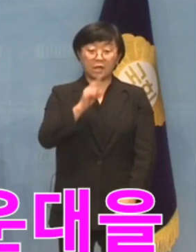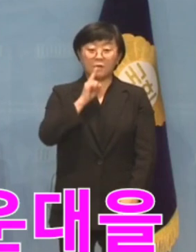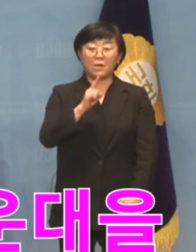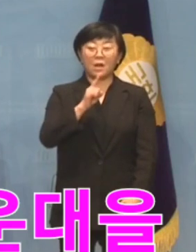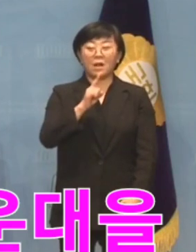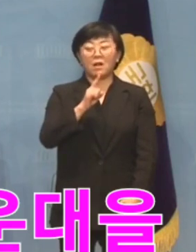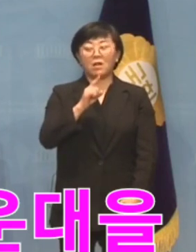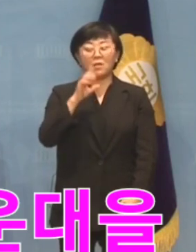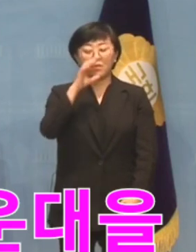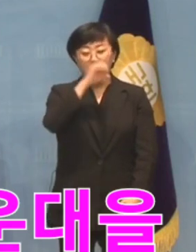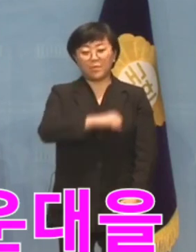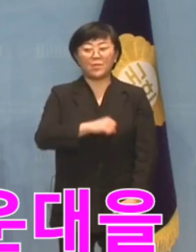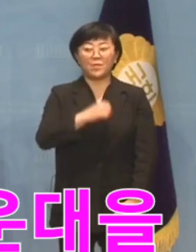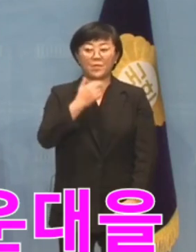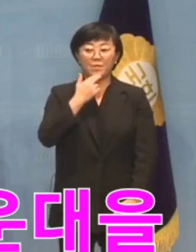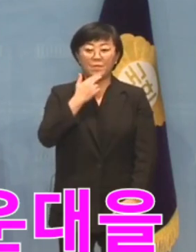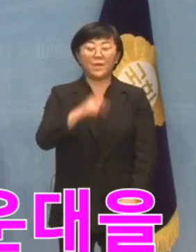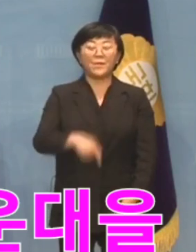말이 없을 것입니다.